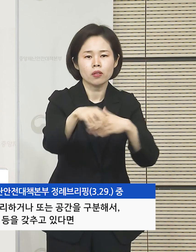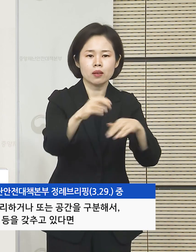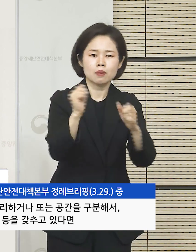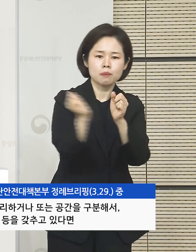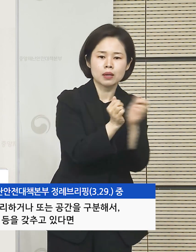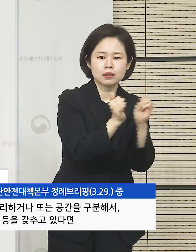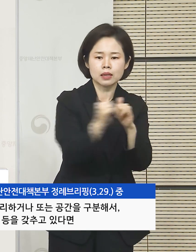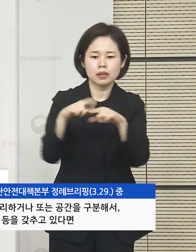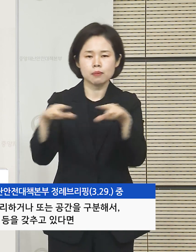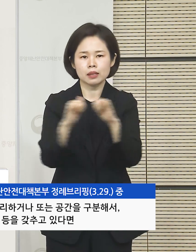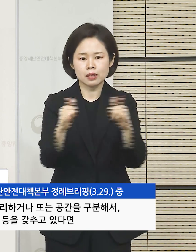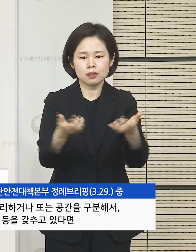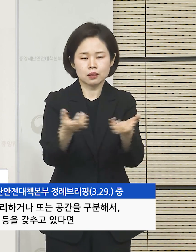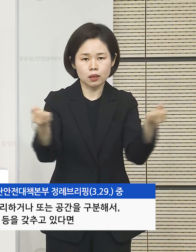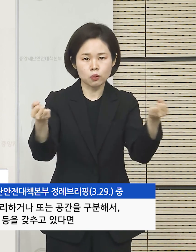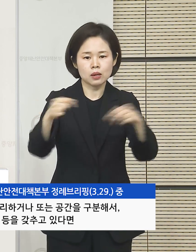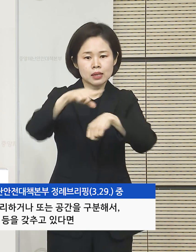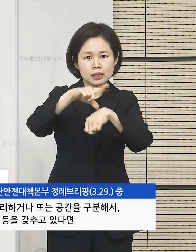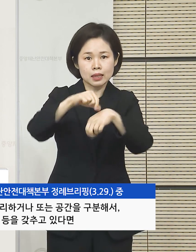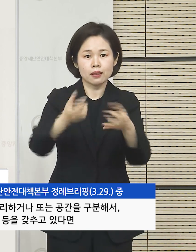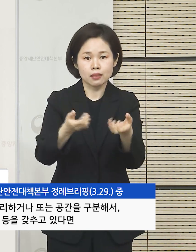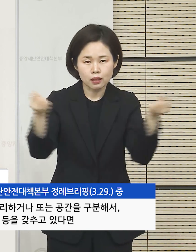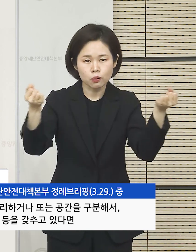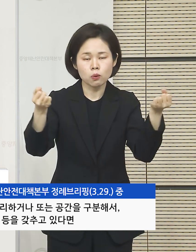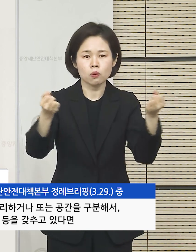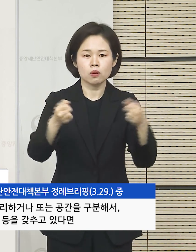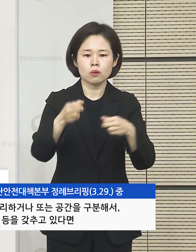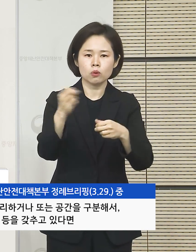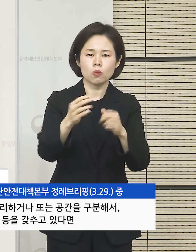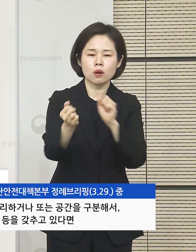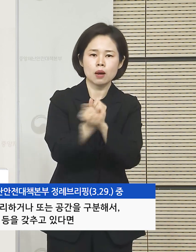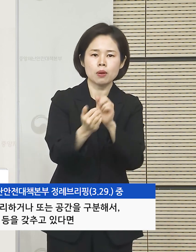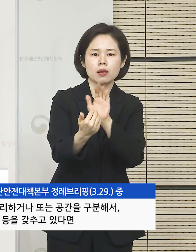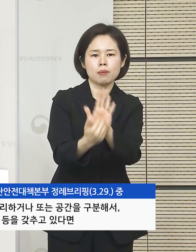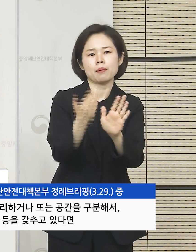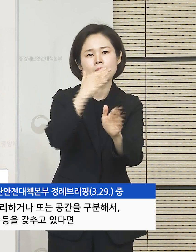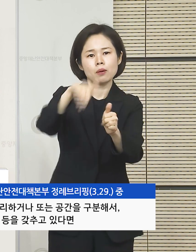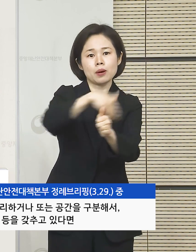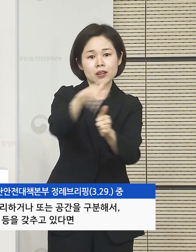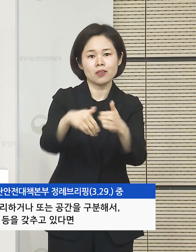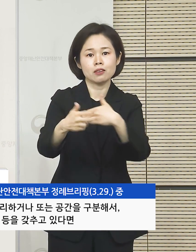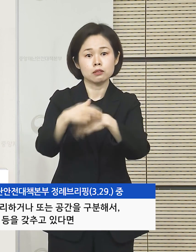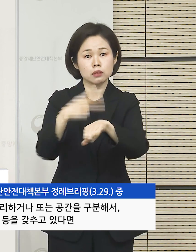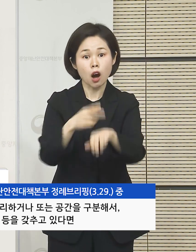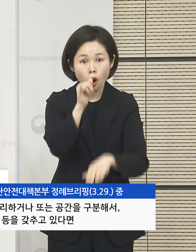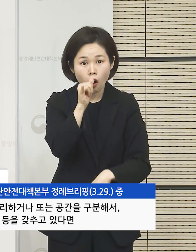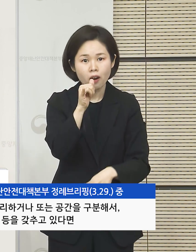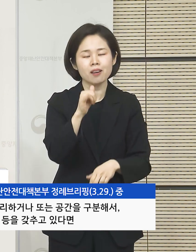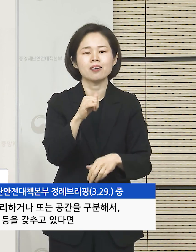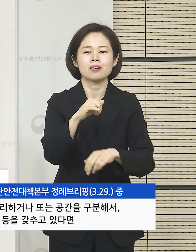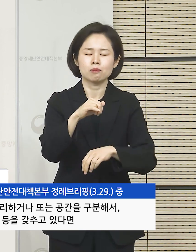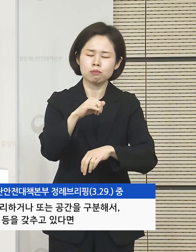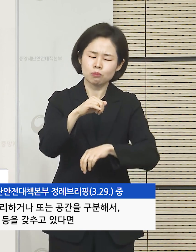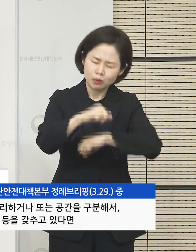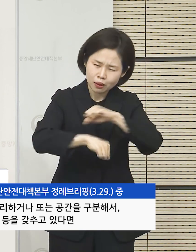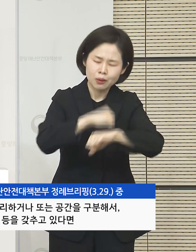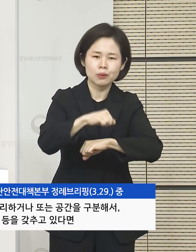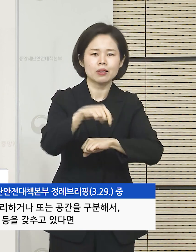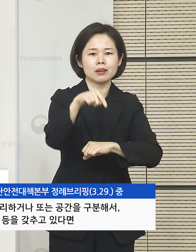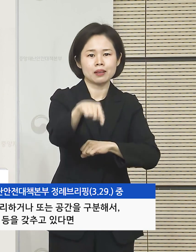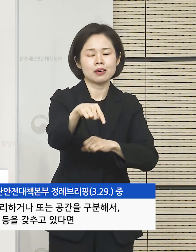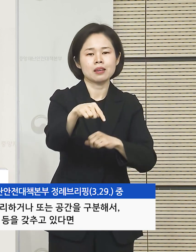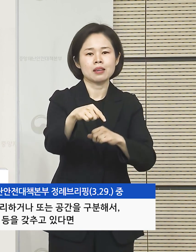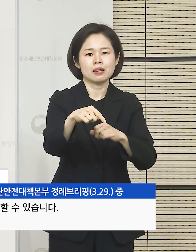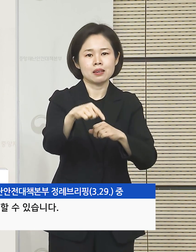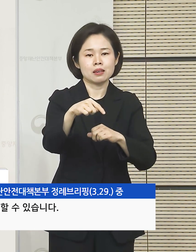별도의 시간, 시간을 분리하거나 또는 공간을 구분해 가지고 또 감염병을 예방할 수 있는 환경 그리고 또 의료인력